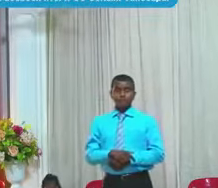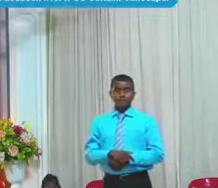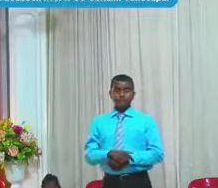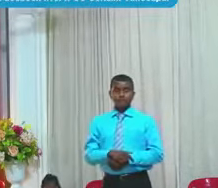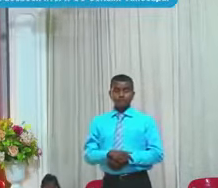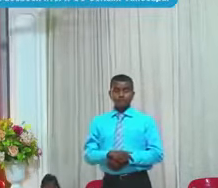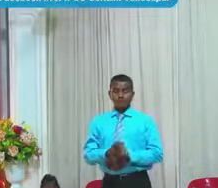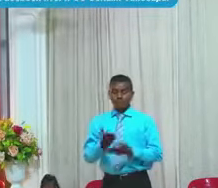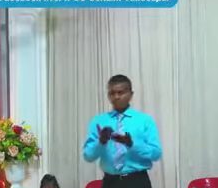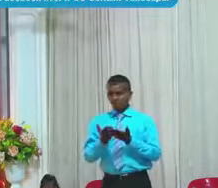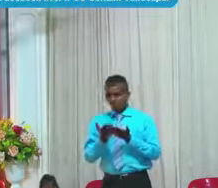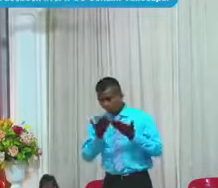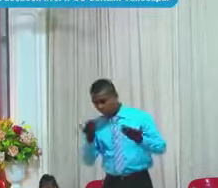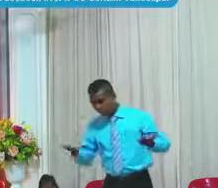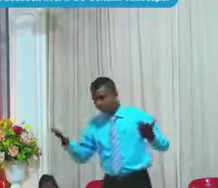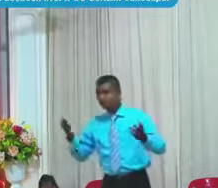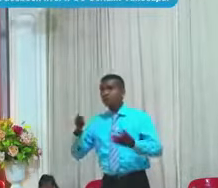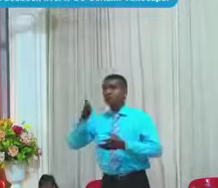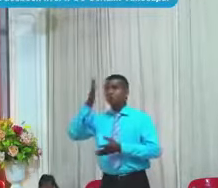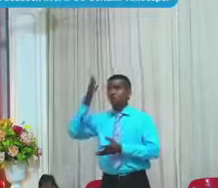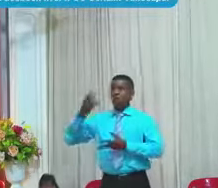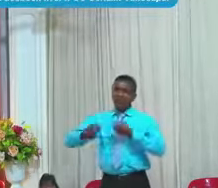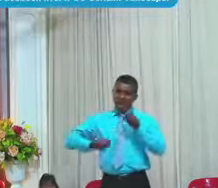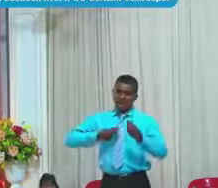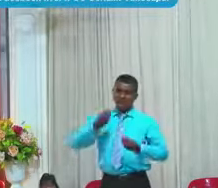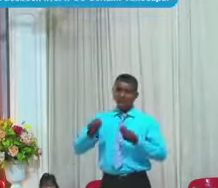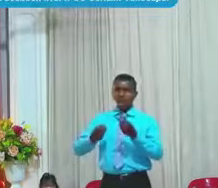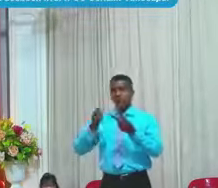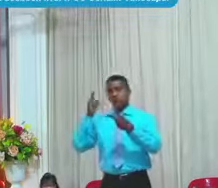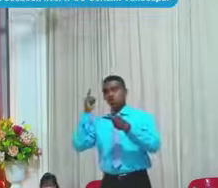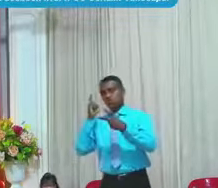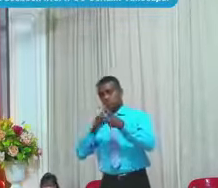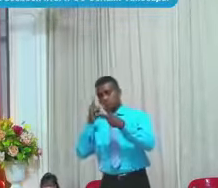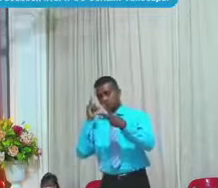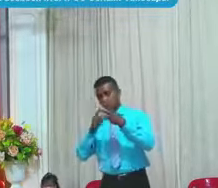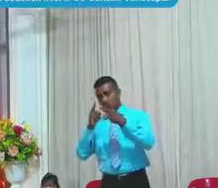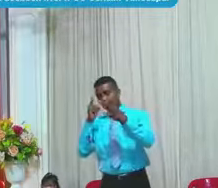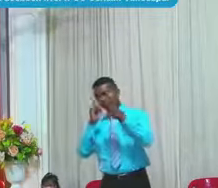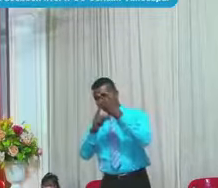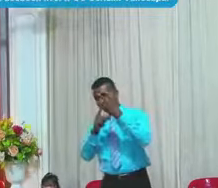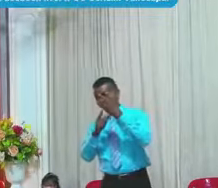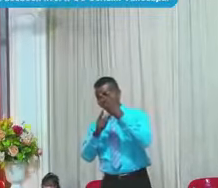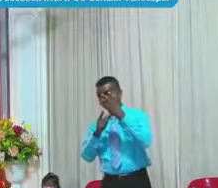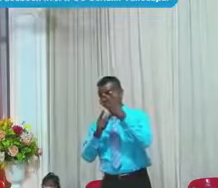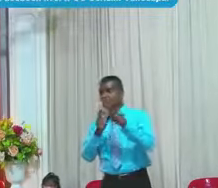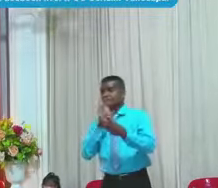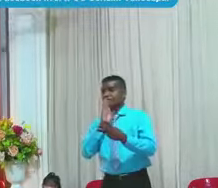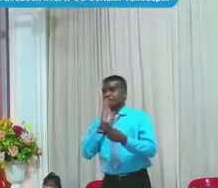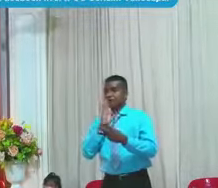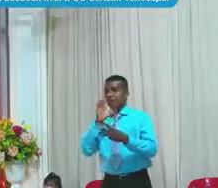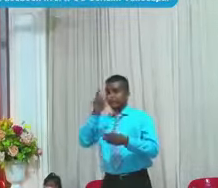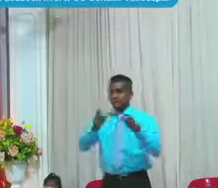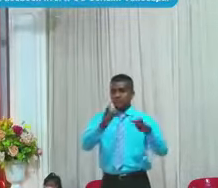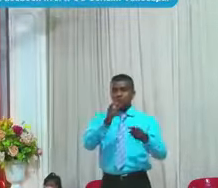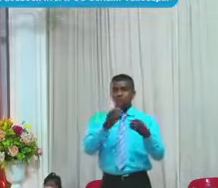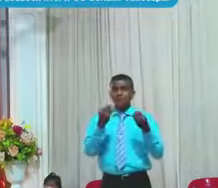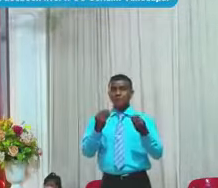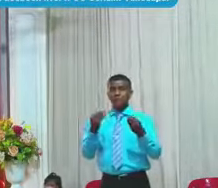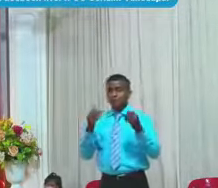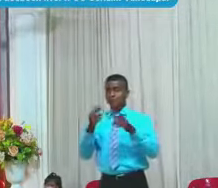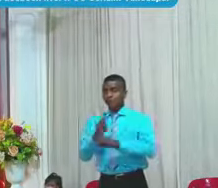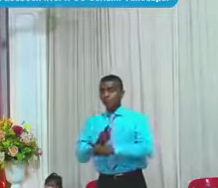cosas hace Dios Dos y tres veces con el hombre Para apartar su alma del sepulcro